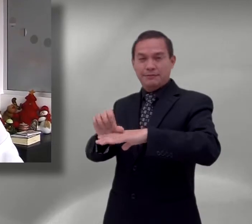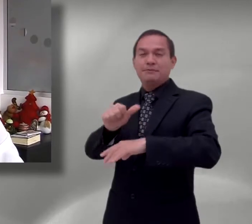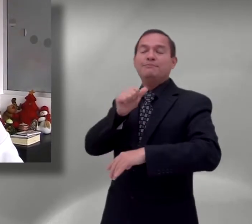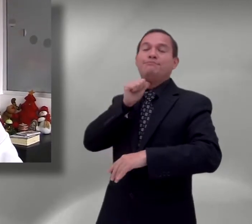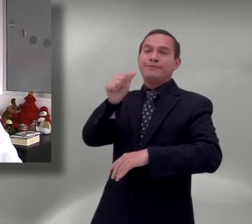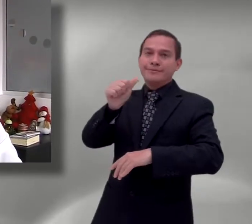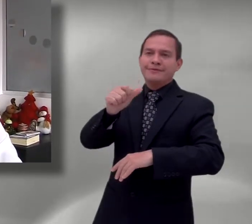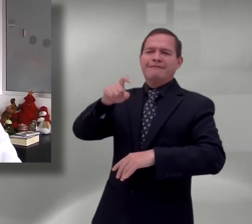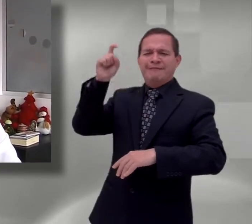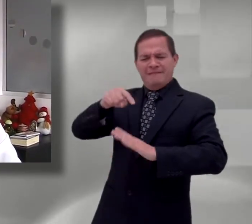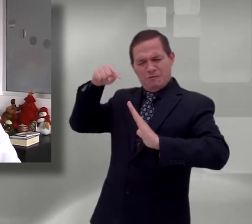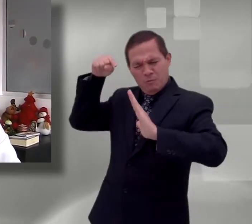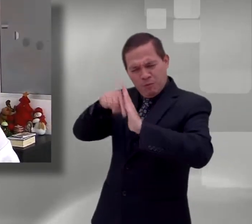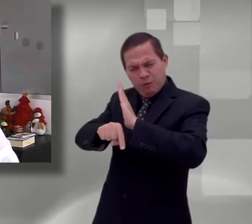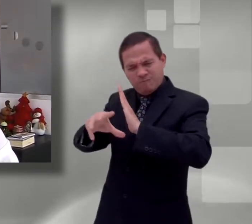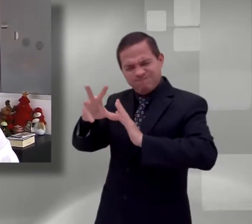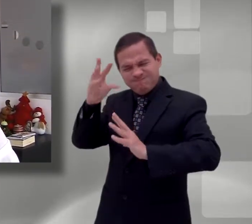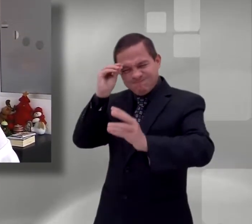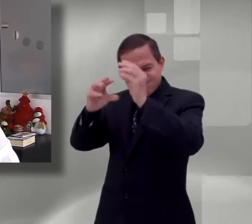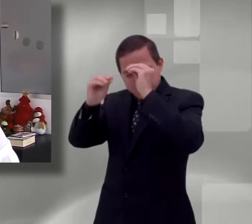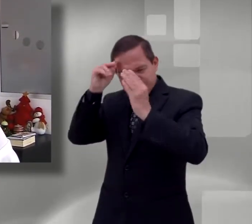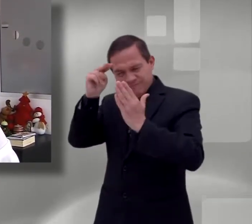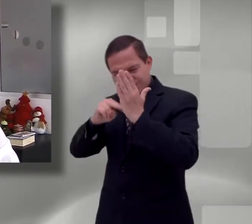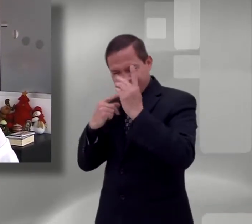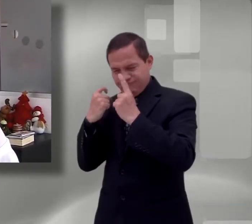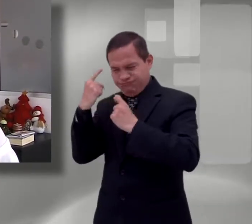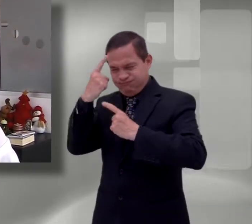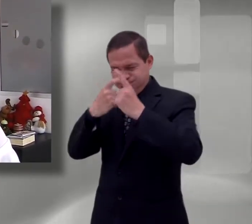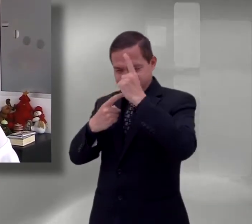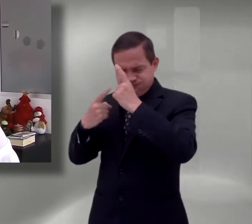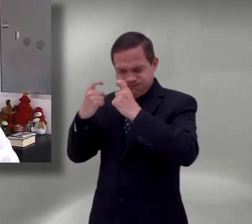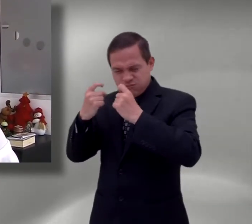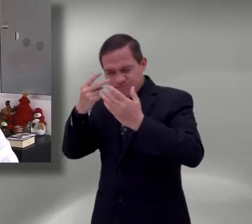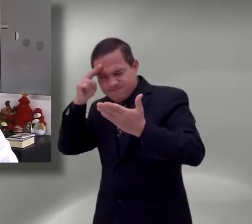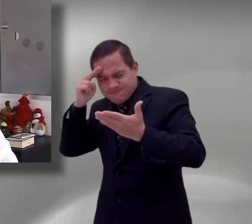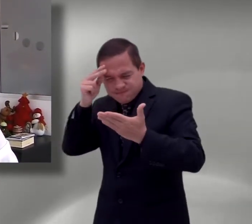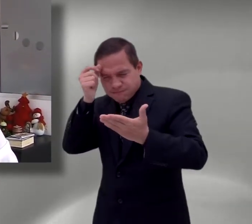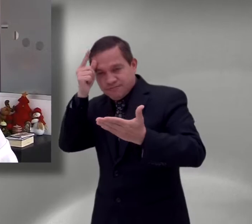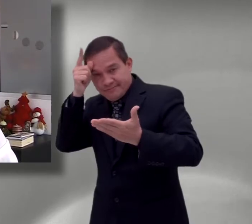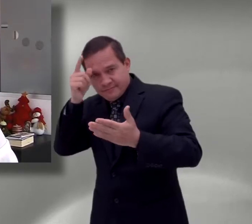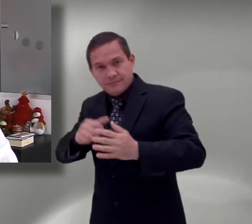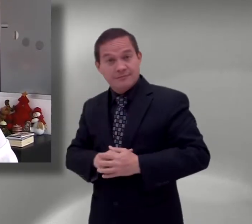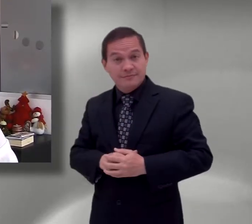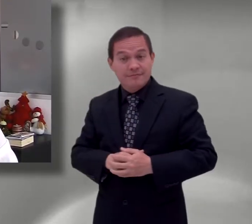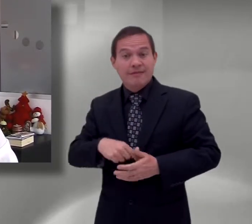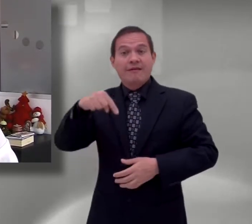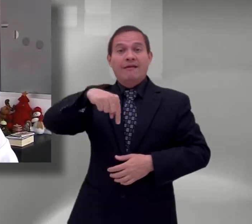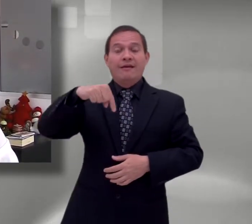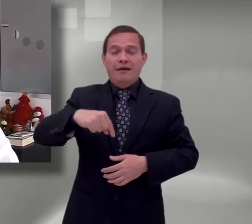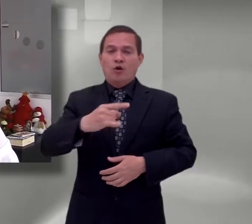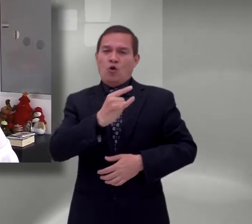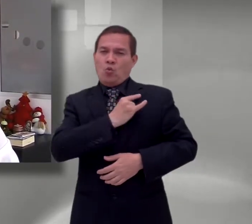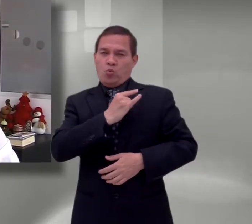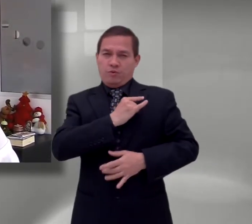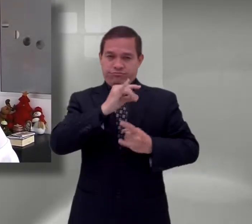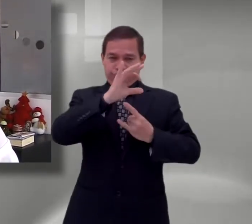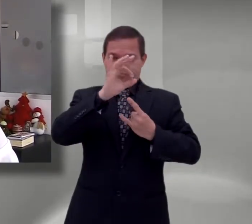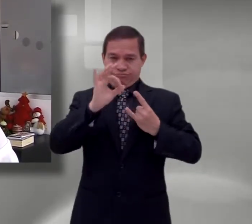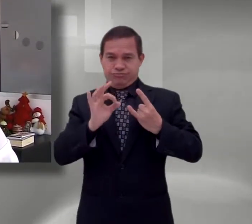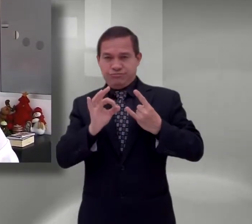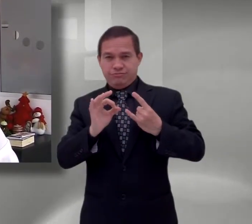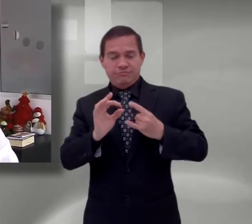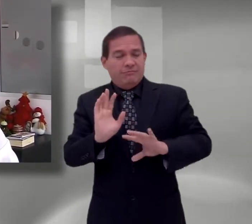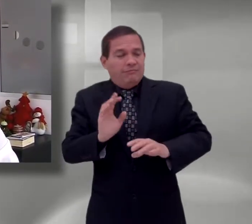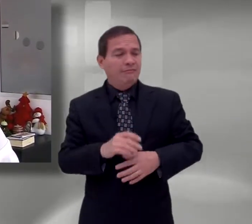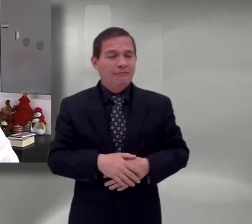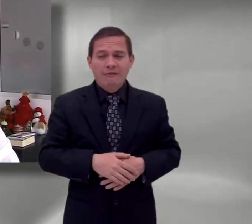En la UNAD, por ejemplo, por las características propias de su modelo pedagógico, la lectura no puede ser un acto mecánico ni